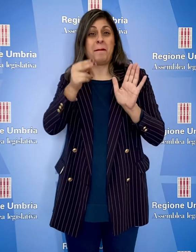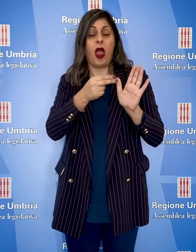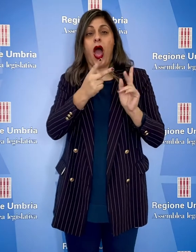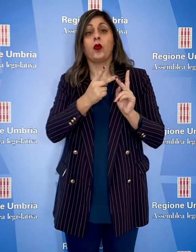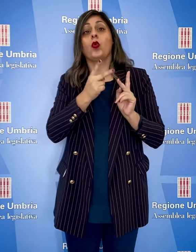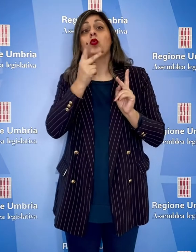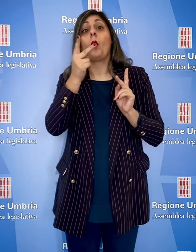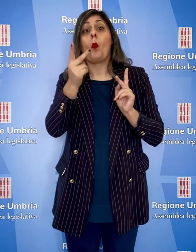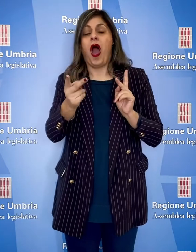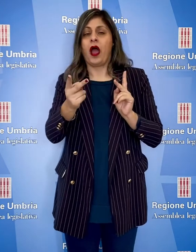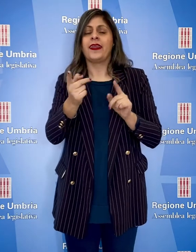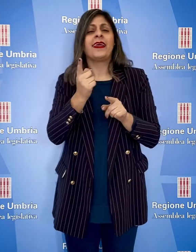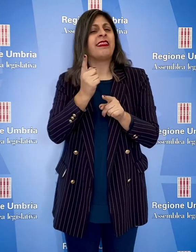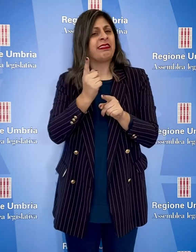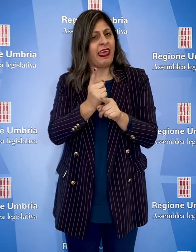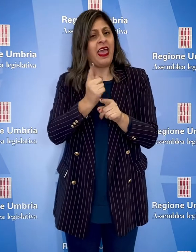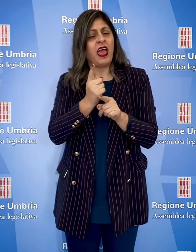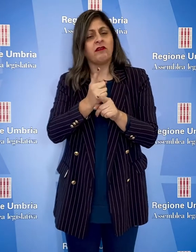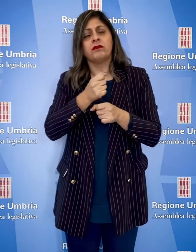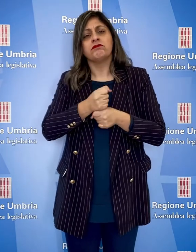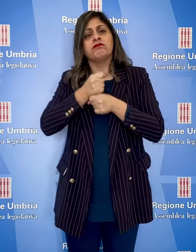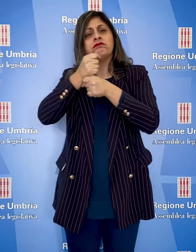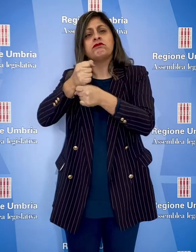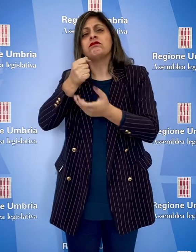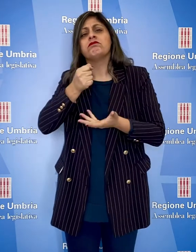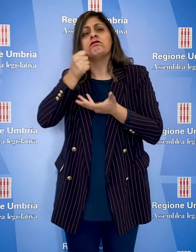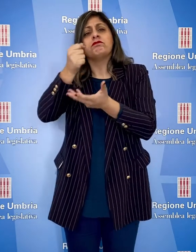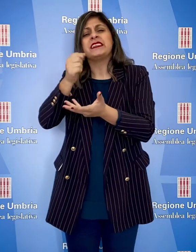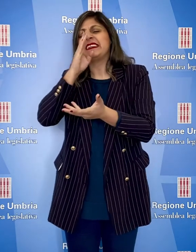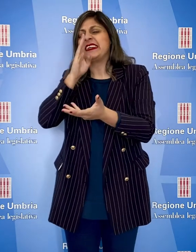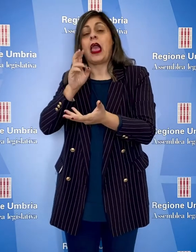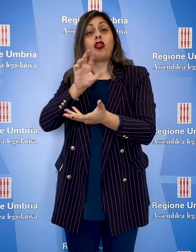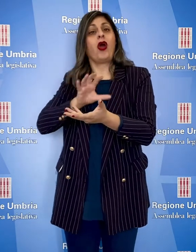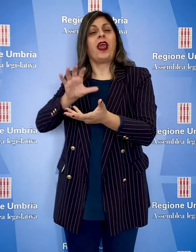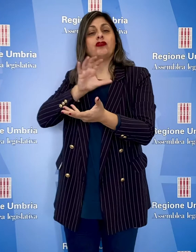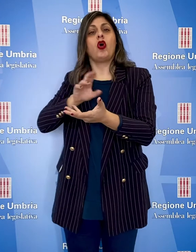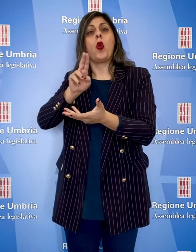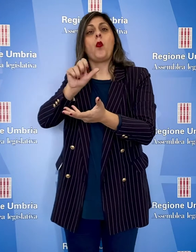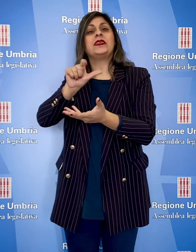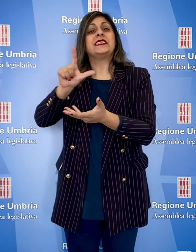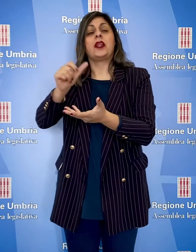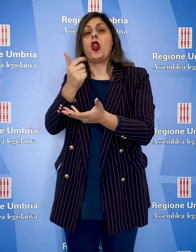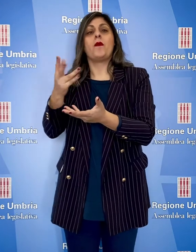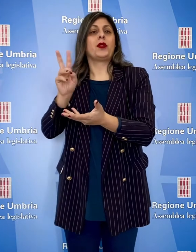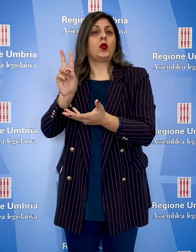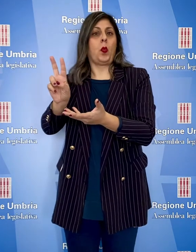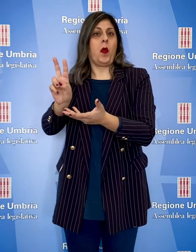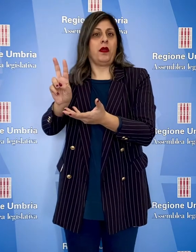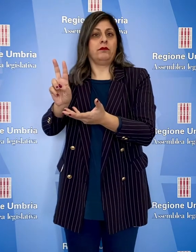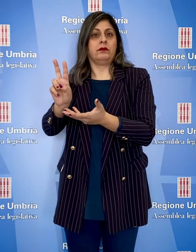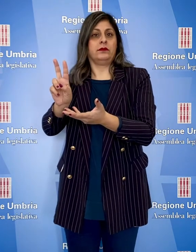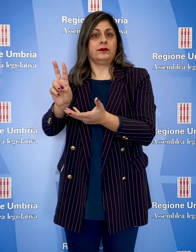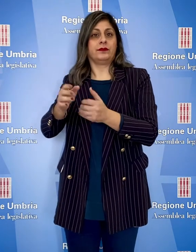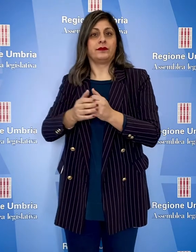.000 euro in due anni, dovranno essere assegnate dalla Regione alla USL numero 2.